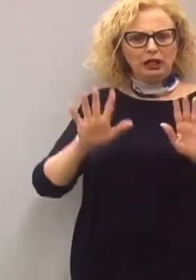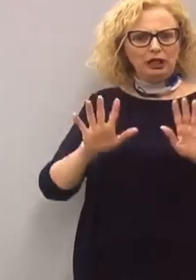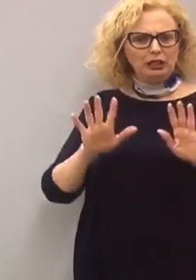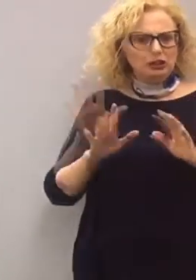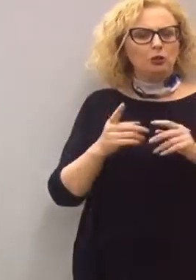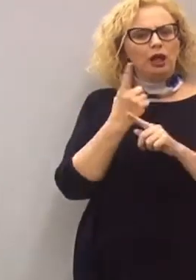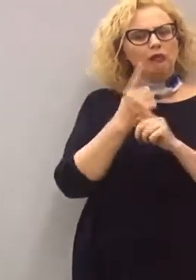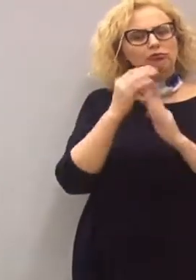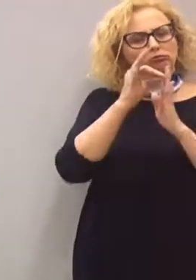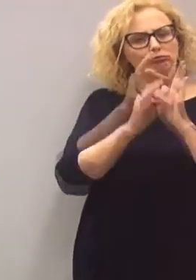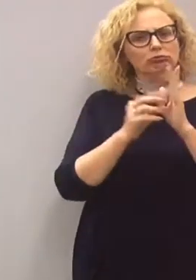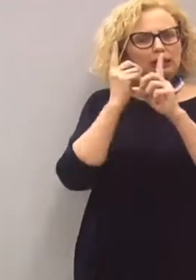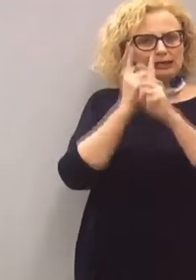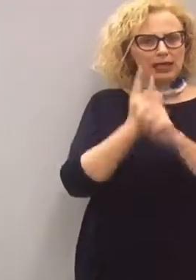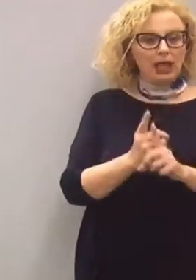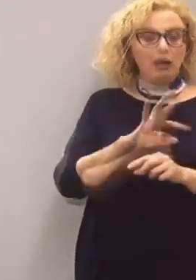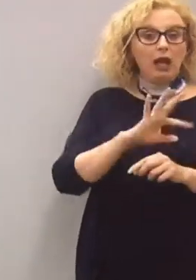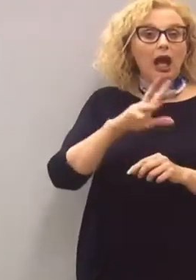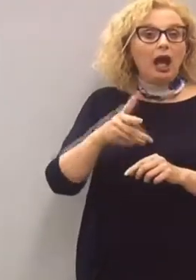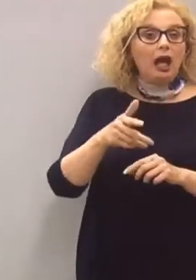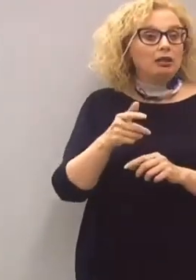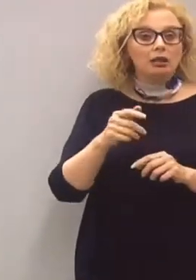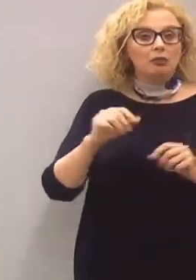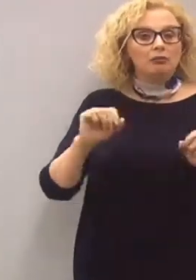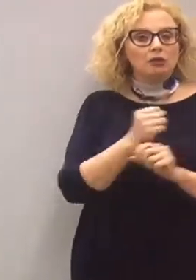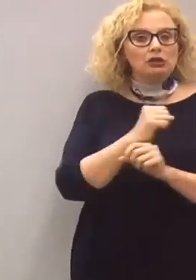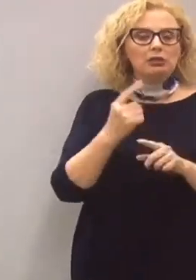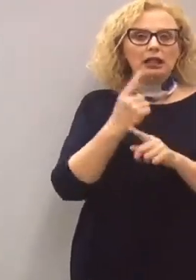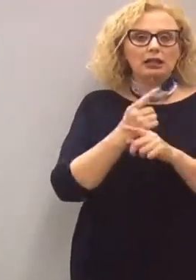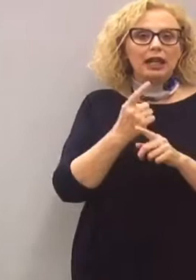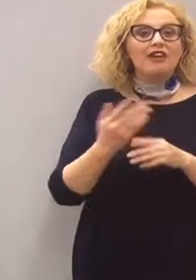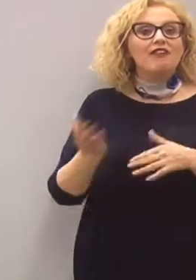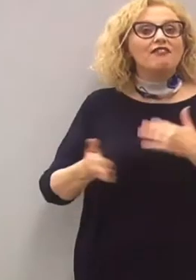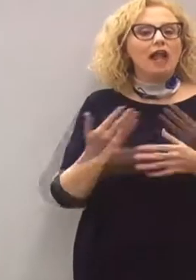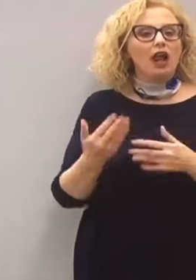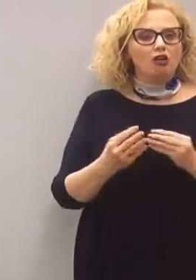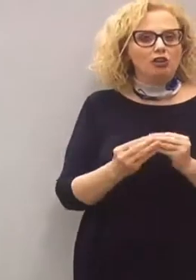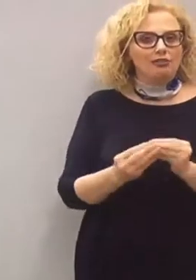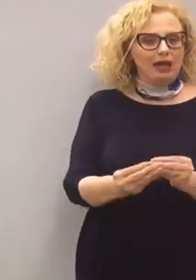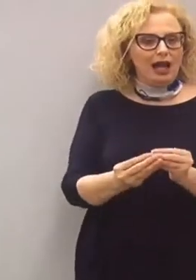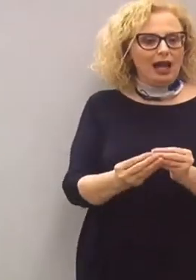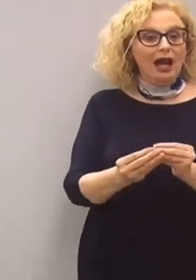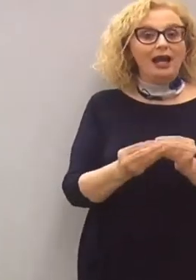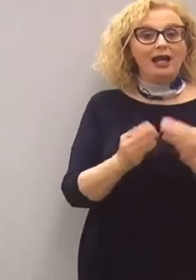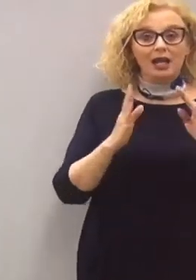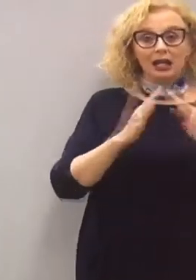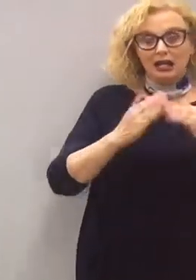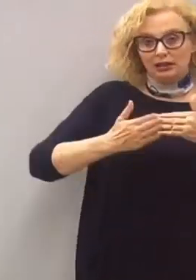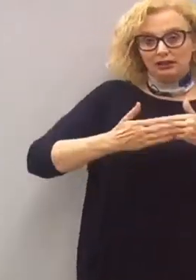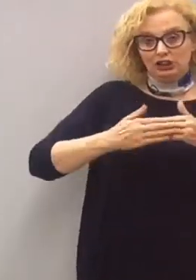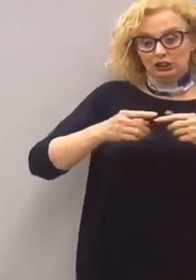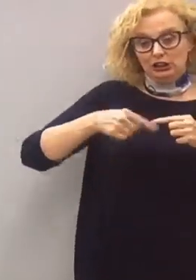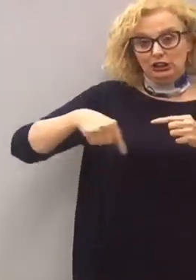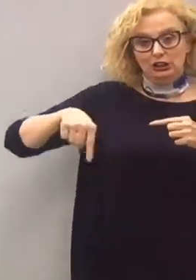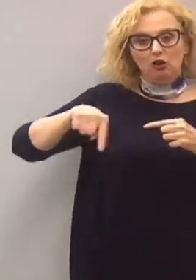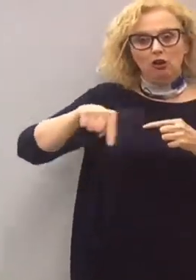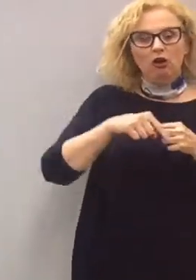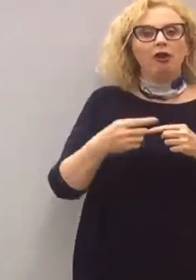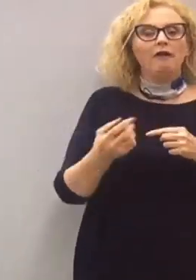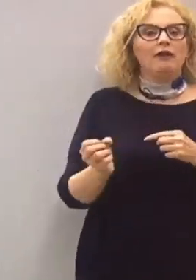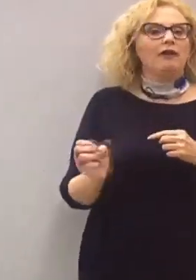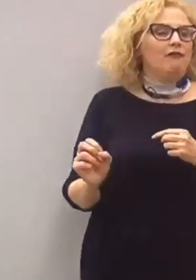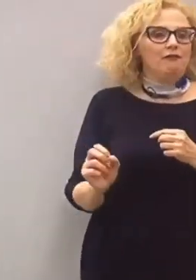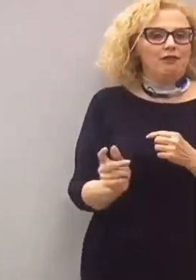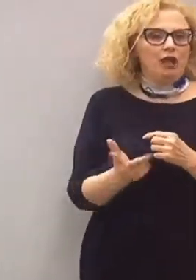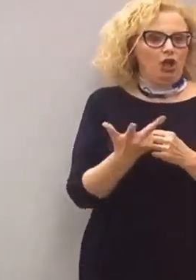a rispettarli lo faccia nel più breve termine di tempo possibile, nella zona più vicina possibile e il più